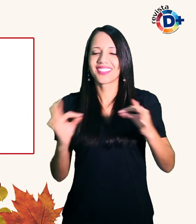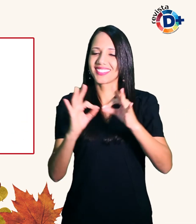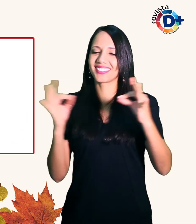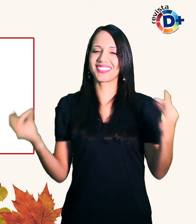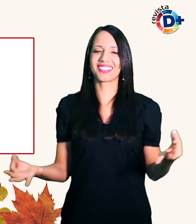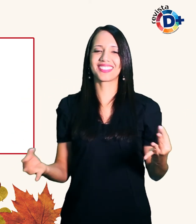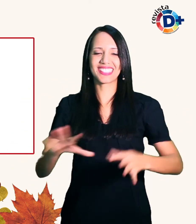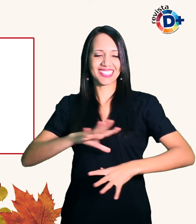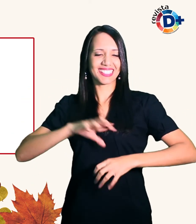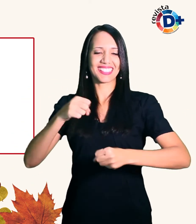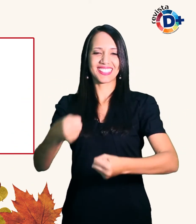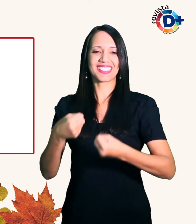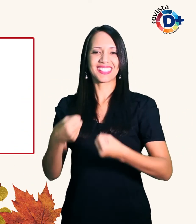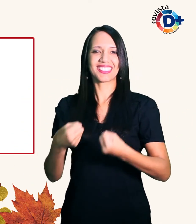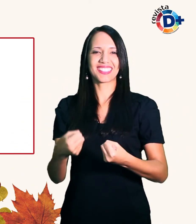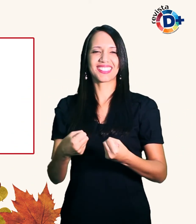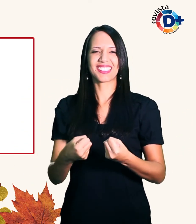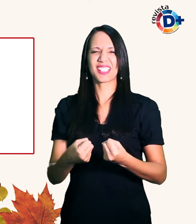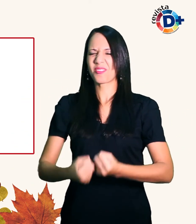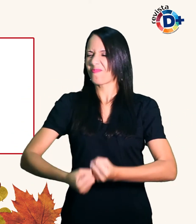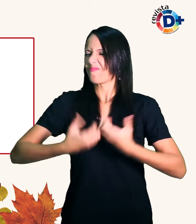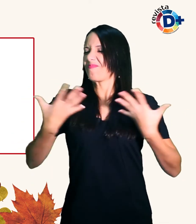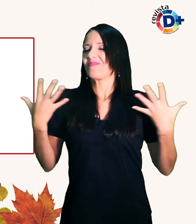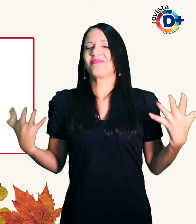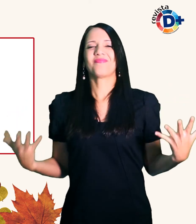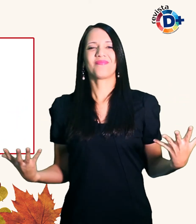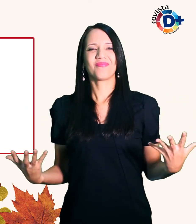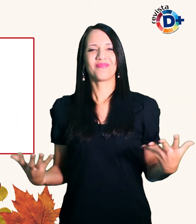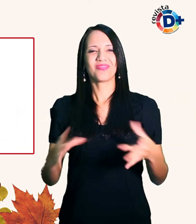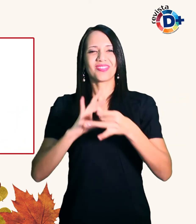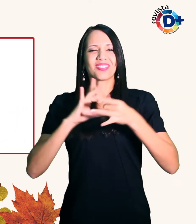corajosos desbravadores outono após outono